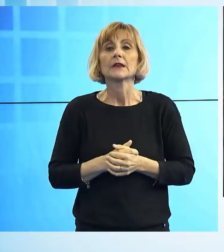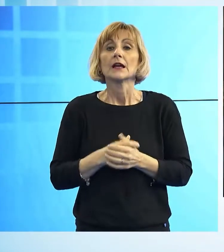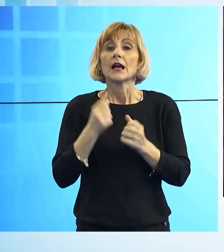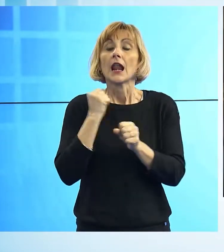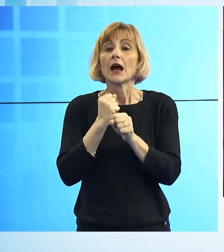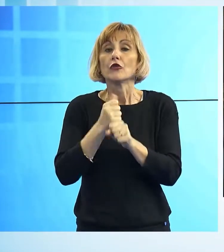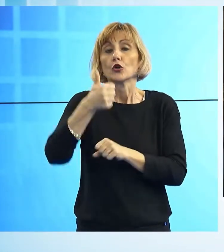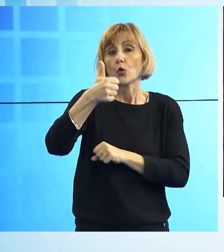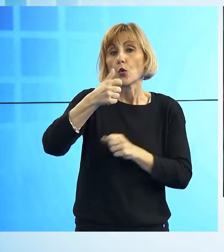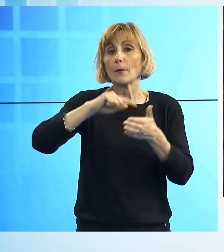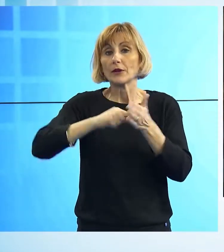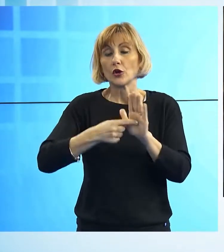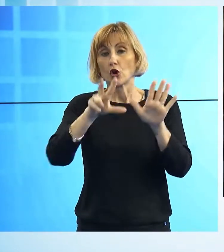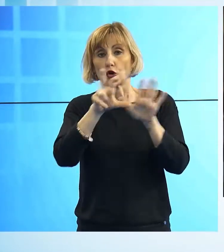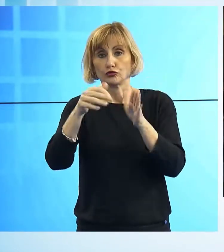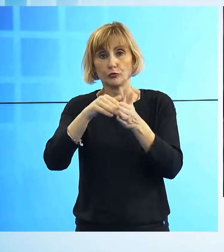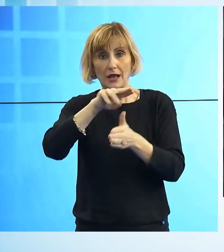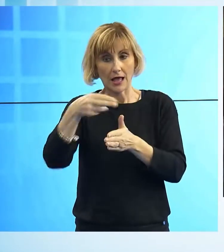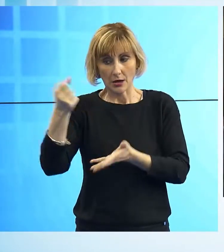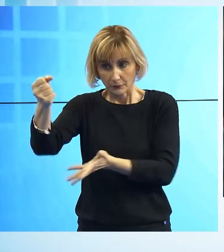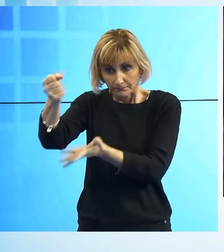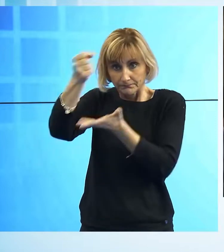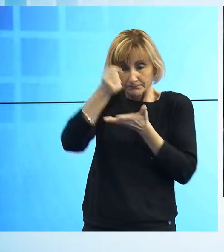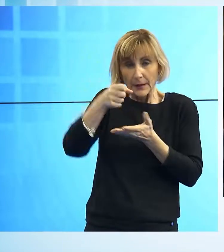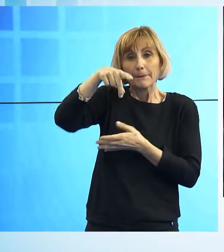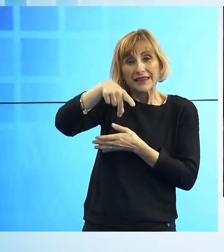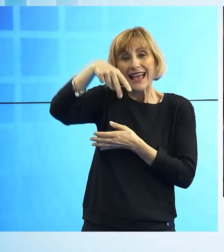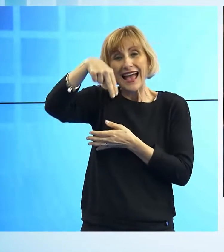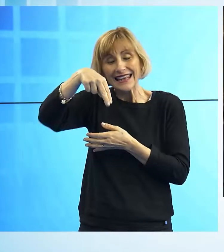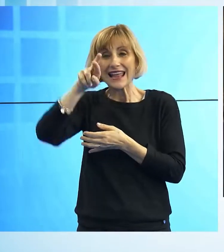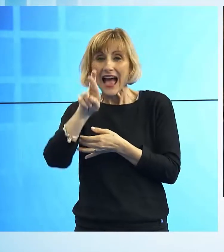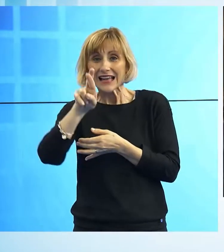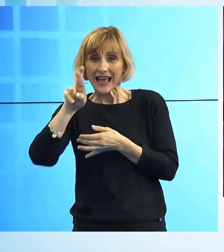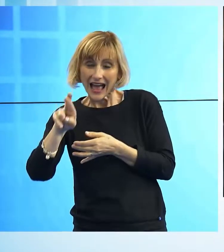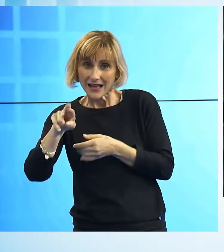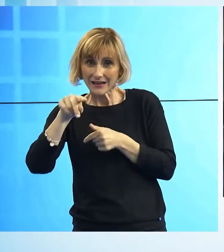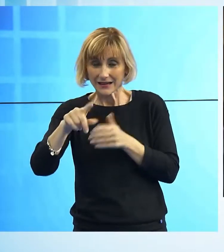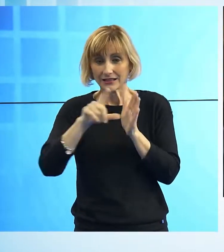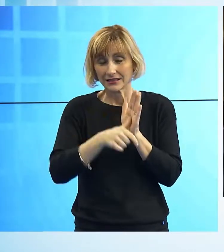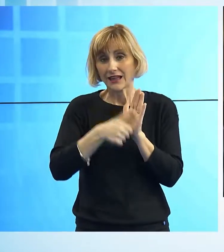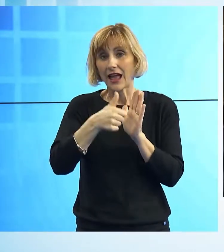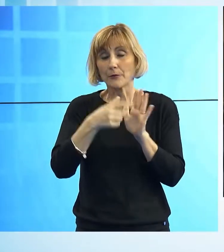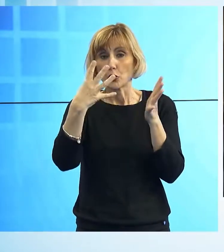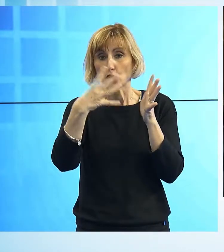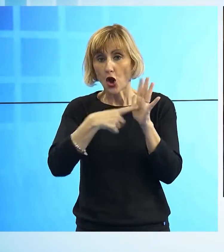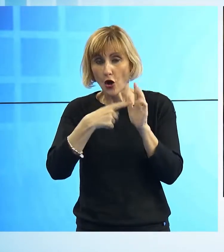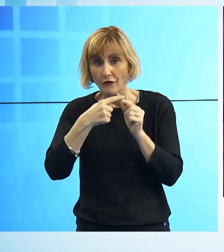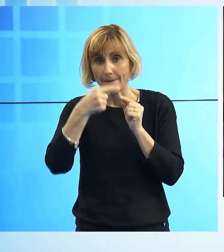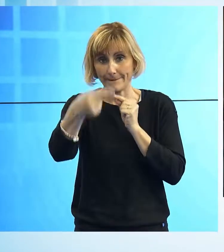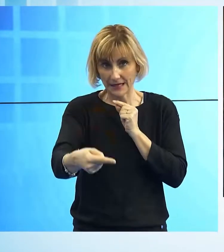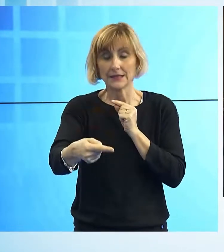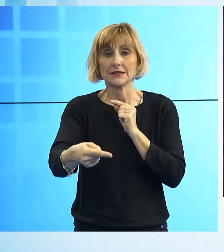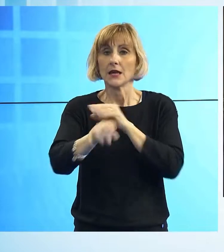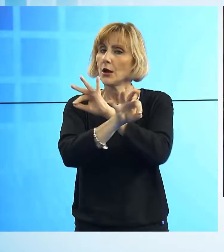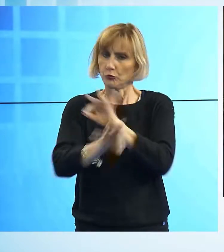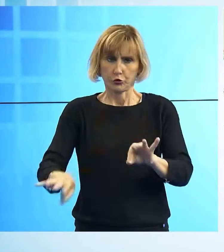.000 euro sono stati finanziati con i fondi del PNRR e dovrebbero avere una durata di circa nove mesi, durante i quali